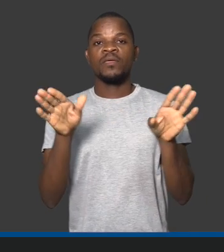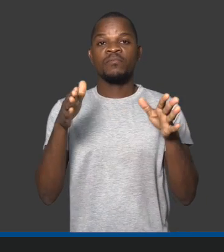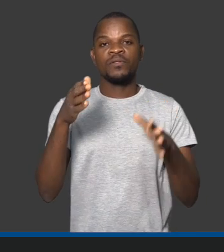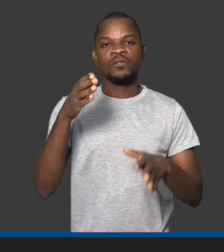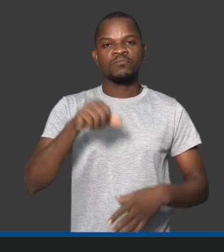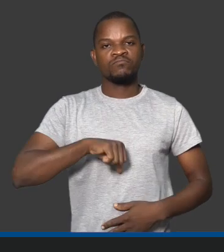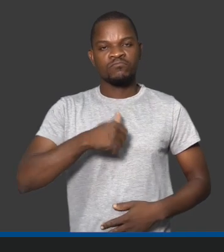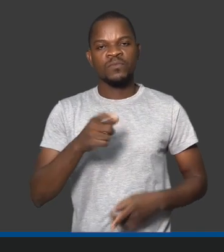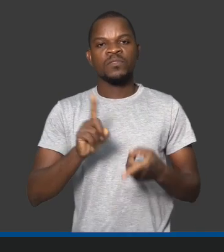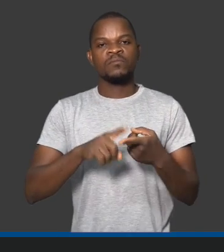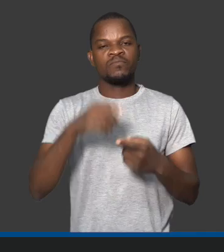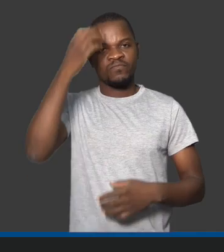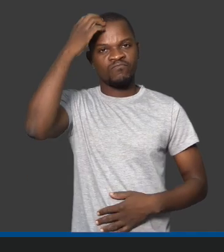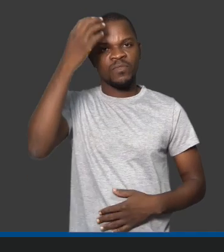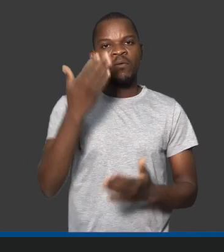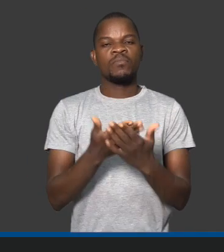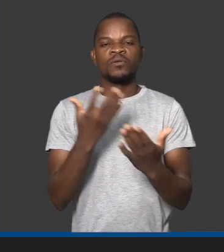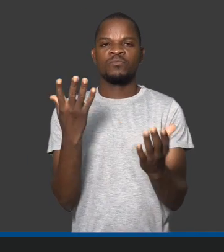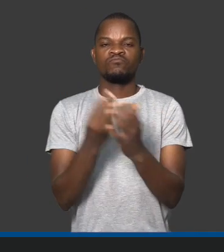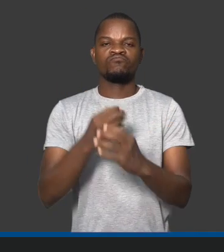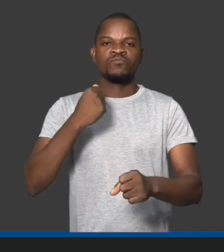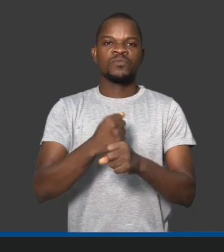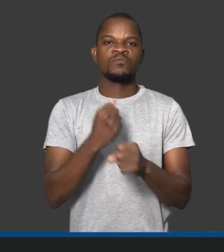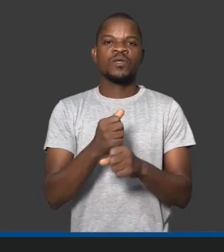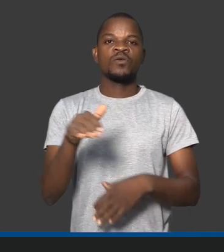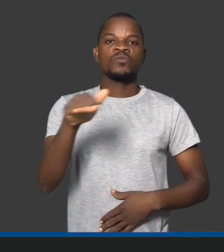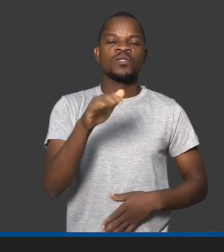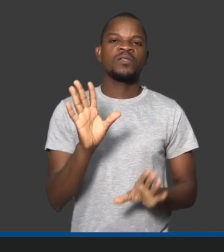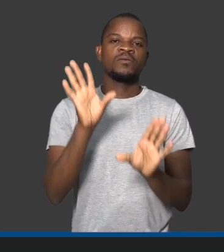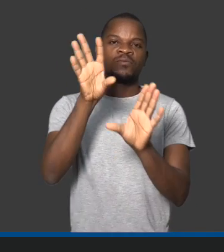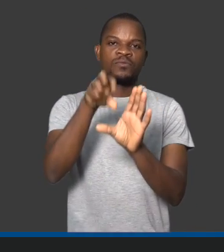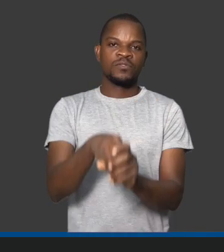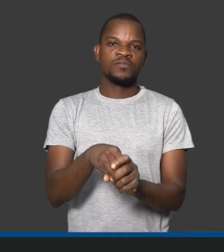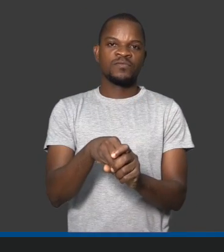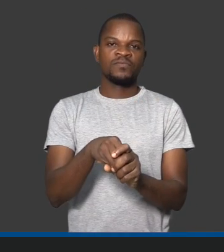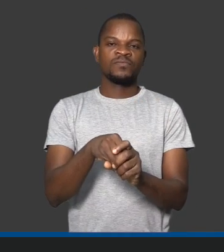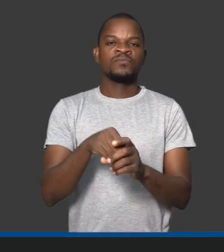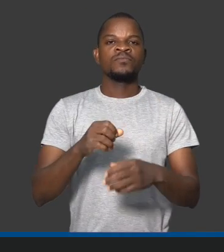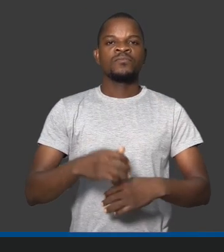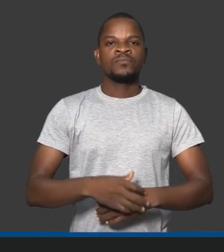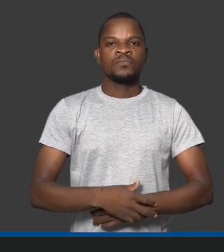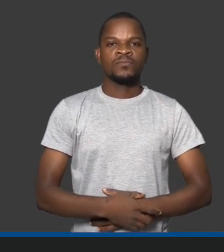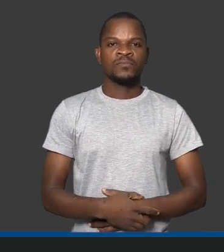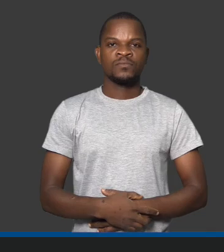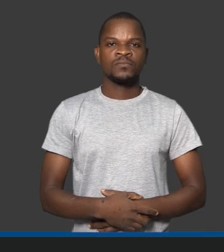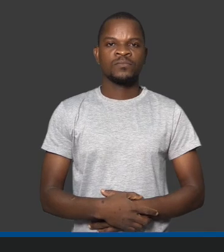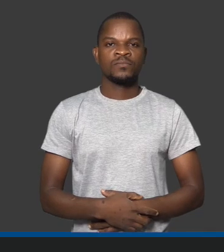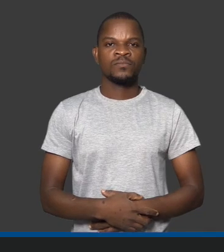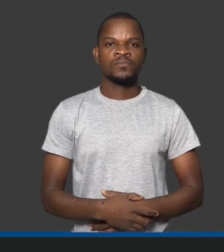com a sociedade como eu disse, com as empresas privadas e com o governo,